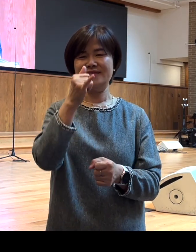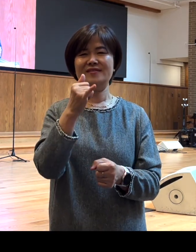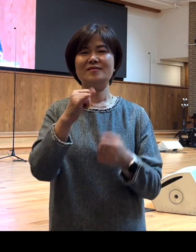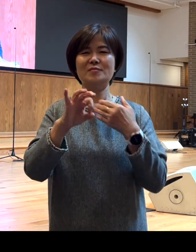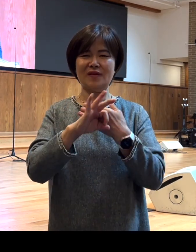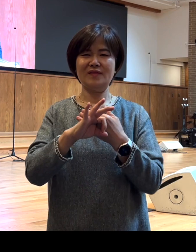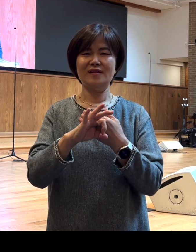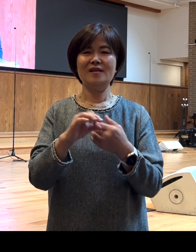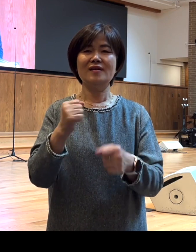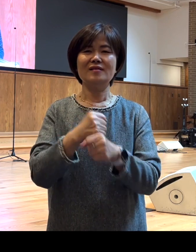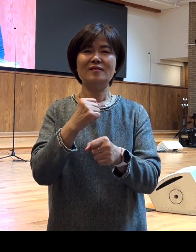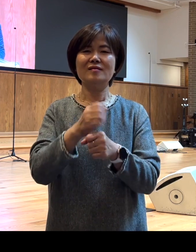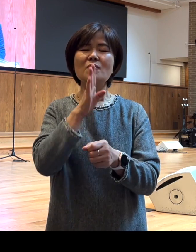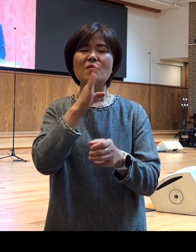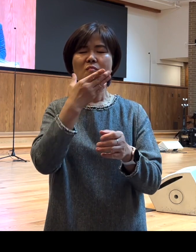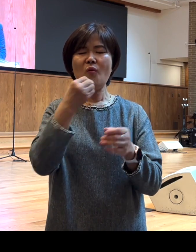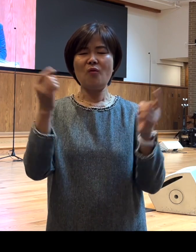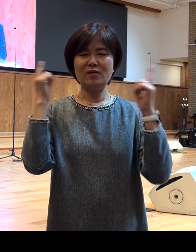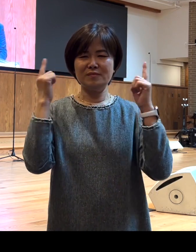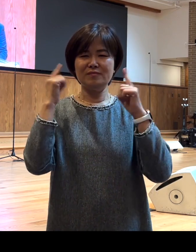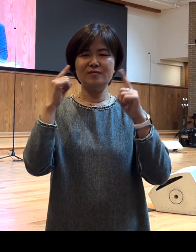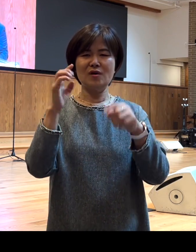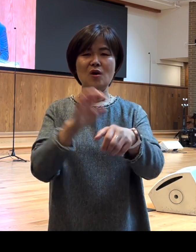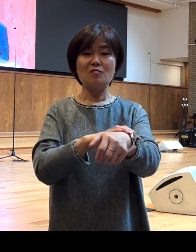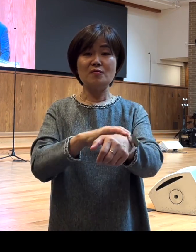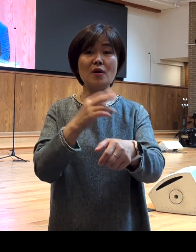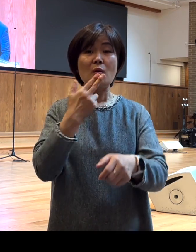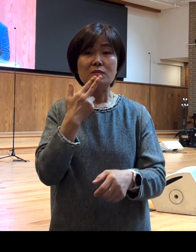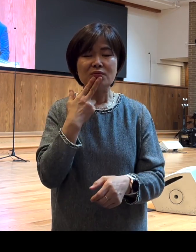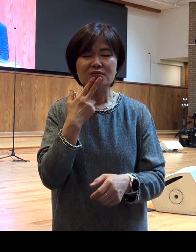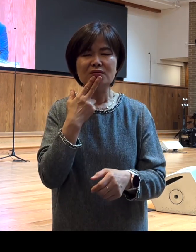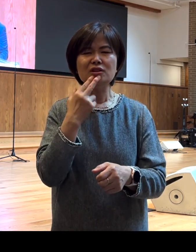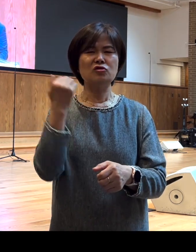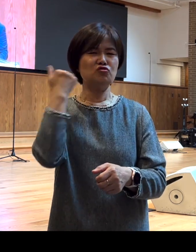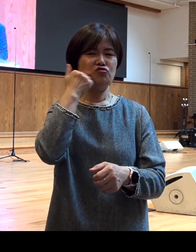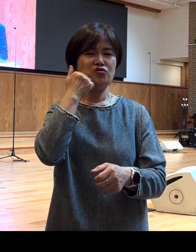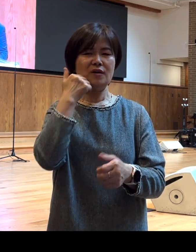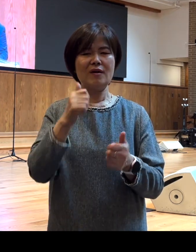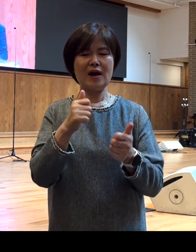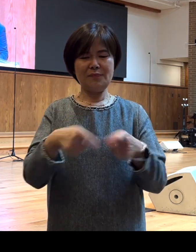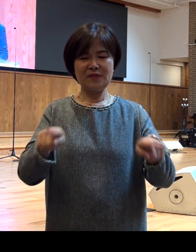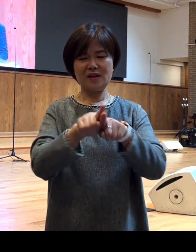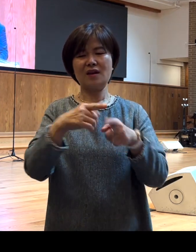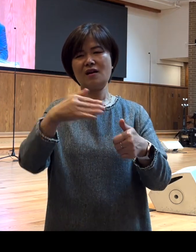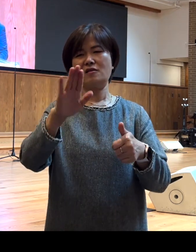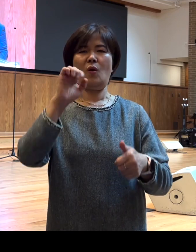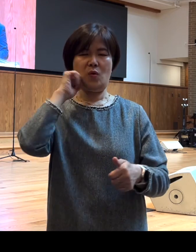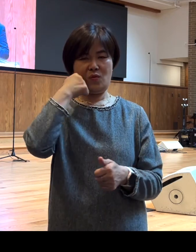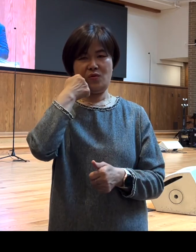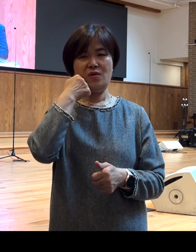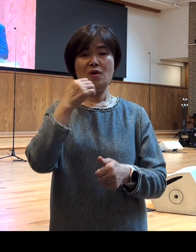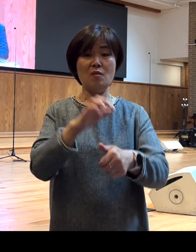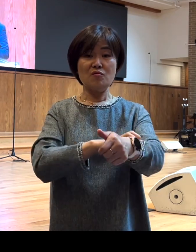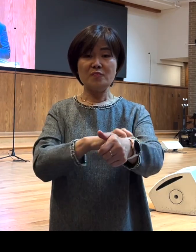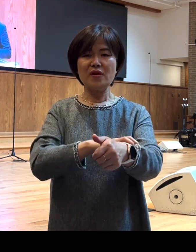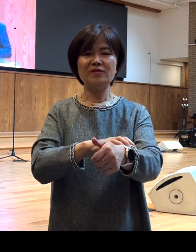살아낼 수 없습니다 불편함 없이는 우리가 누군가와 함께 갈 수 없어요 우리가 불편하다고 하는 것은